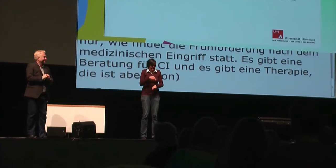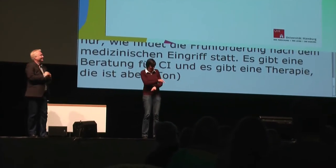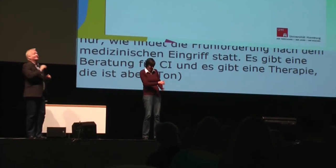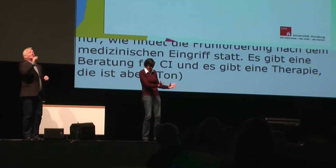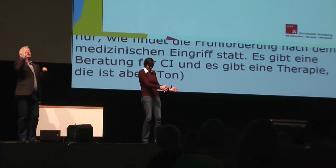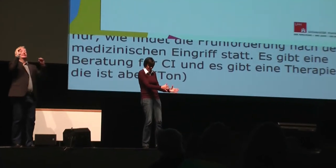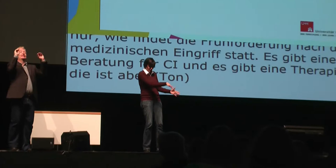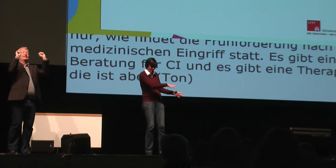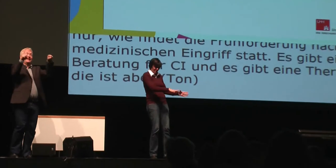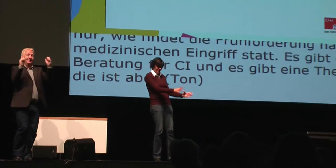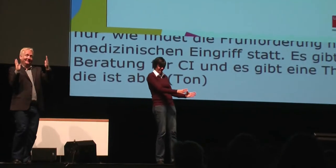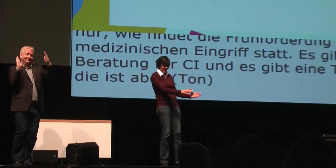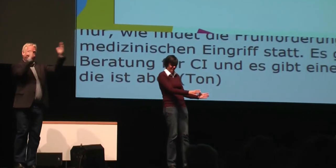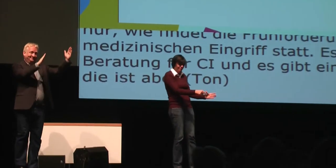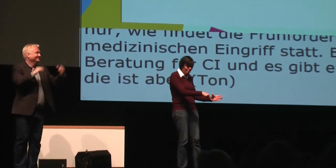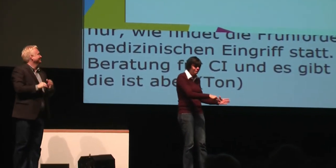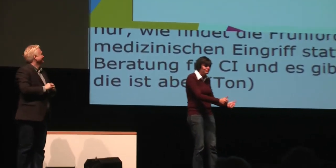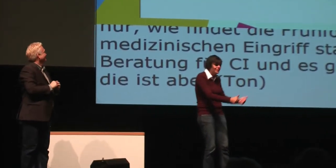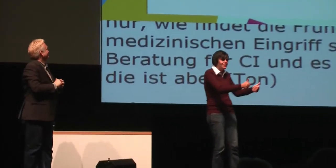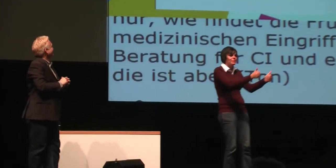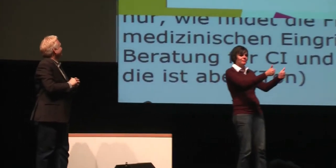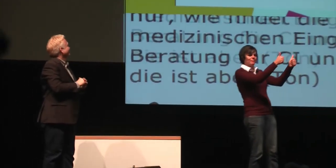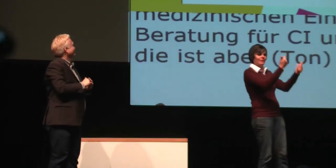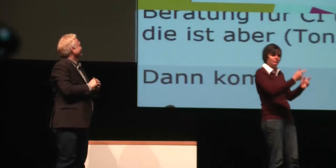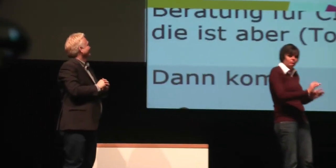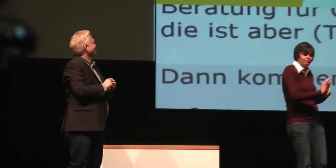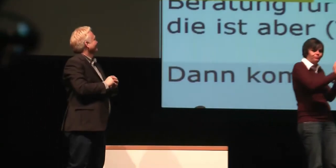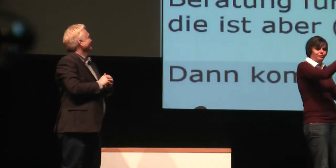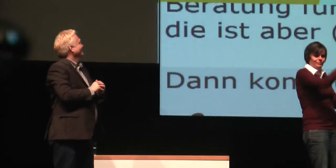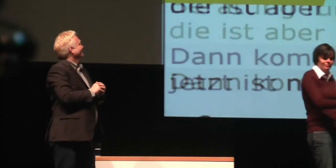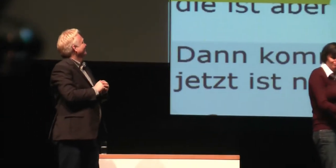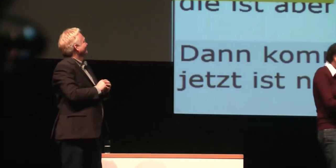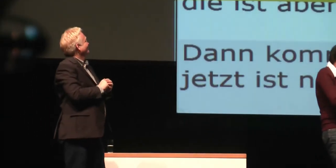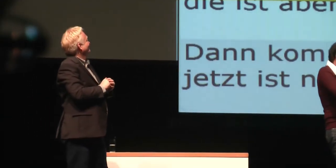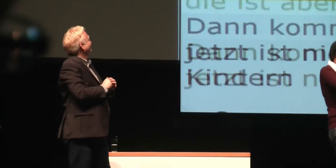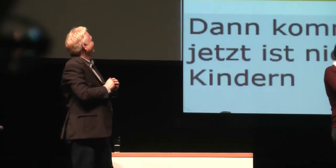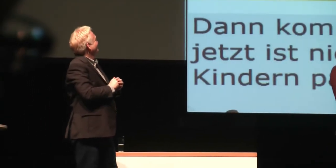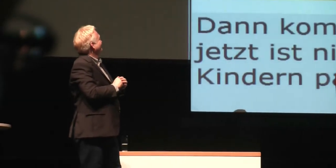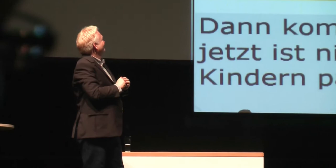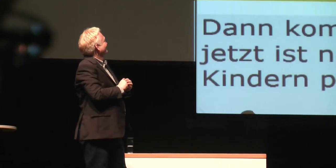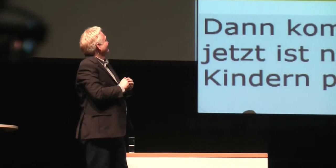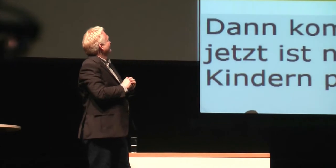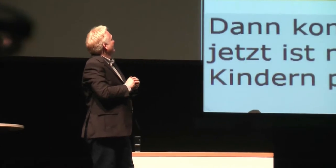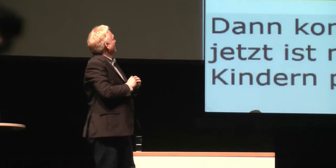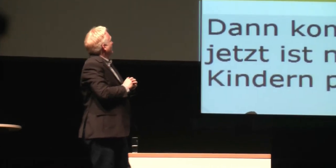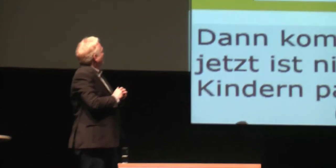sich der Frage, wie man den Unterricht für diese Kinder professionell und sinnvoll gestalten kann. Nächste Folie bitte.